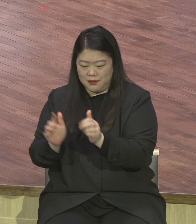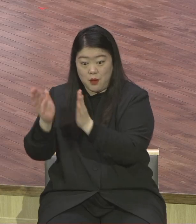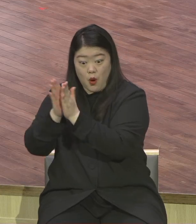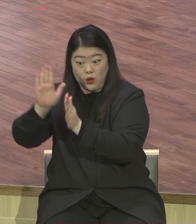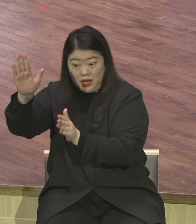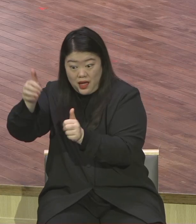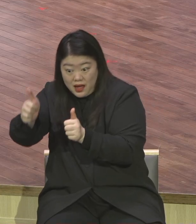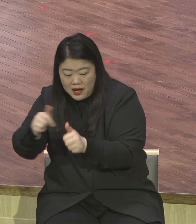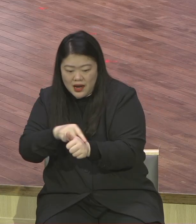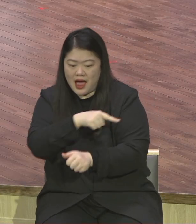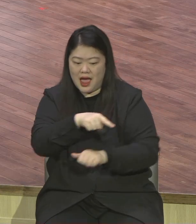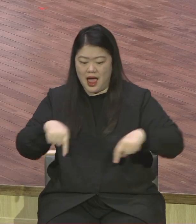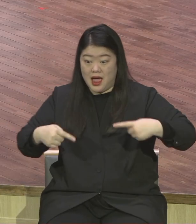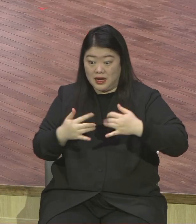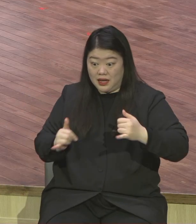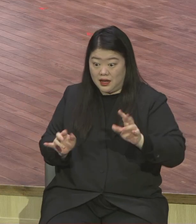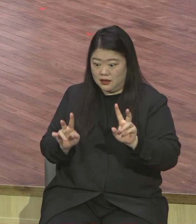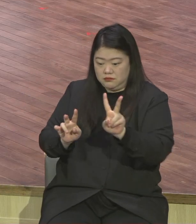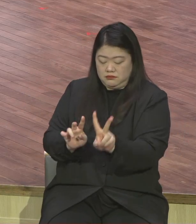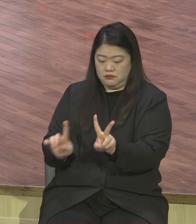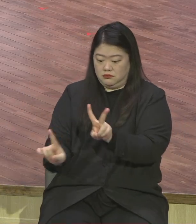예수님과 주로 대화를 한 것이 베드로예요.